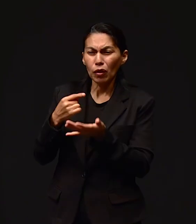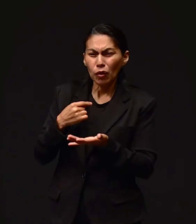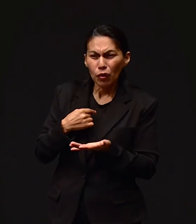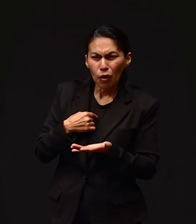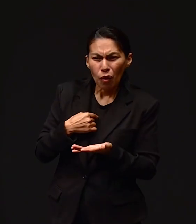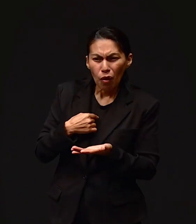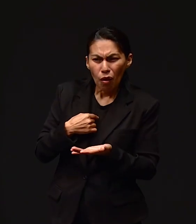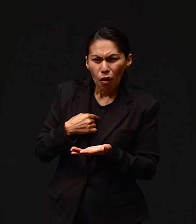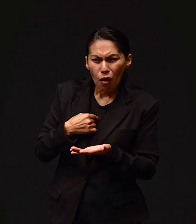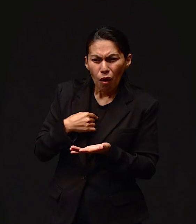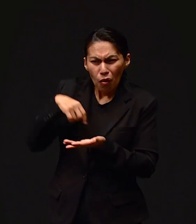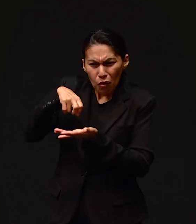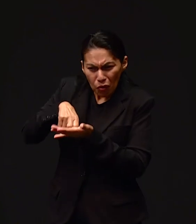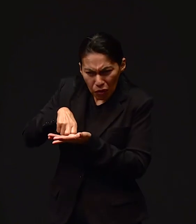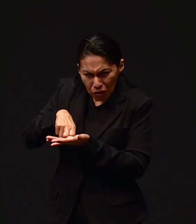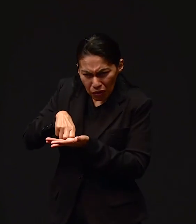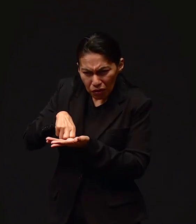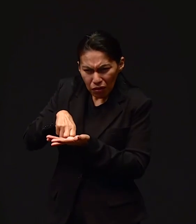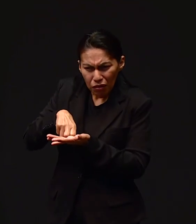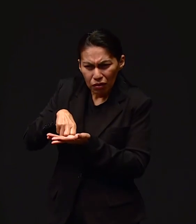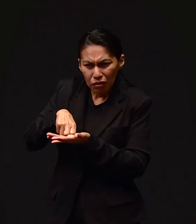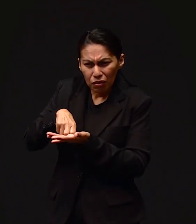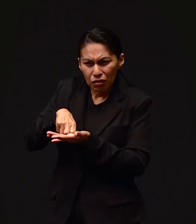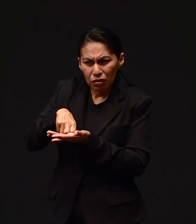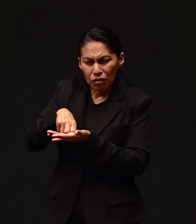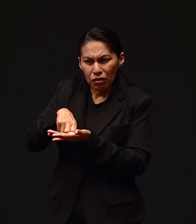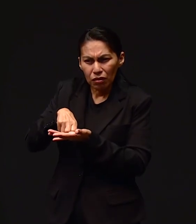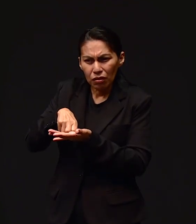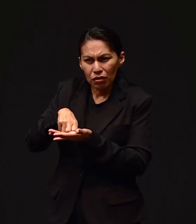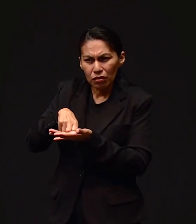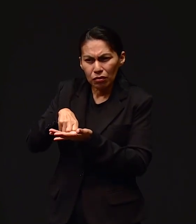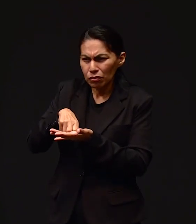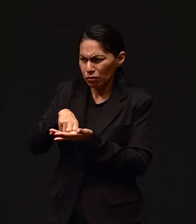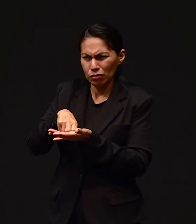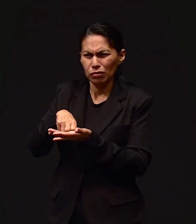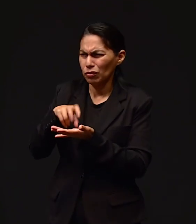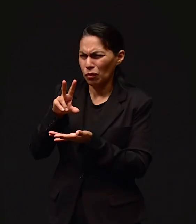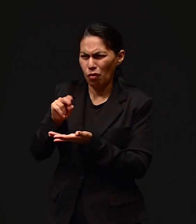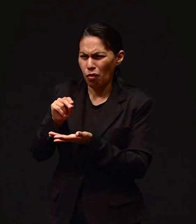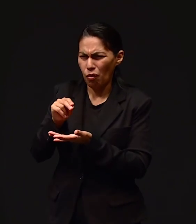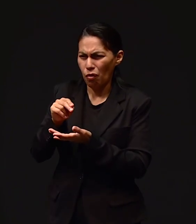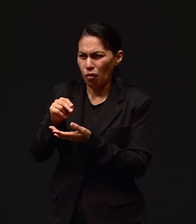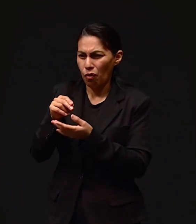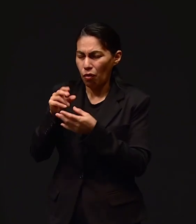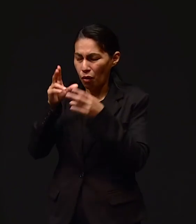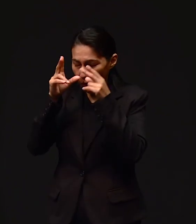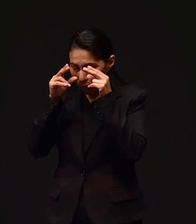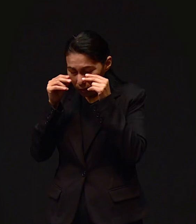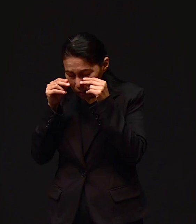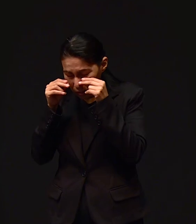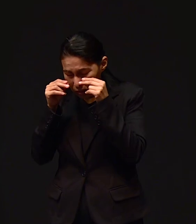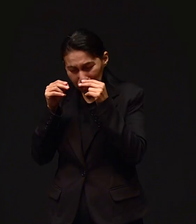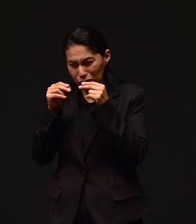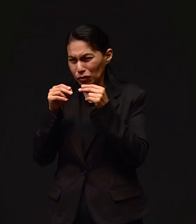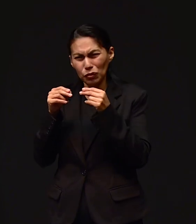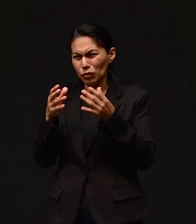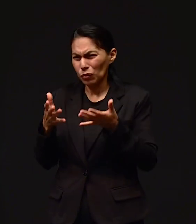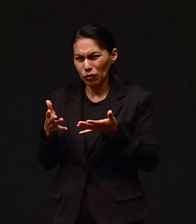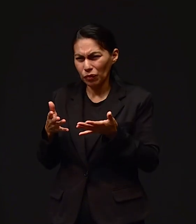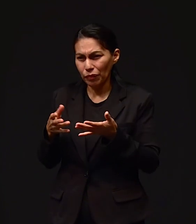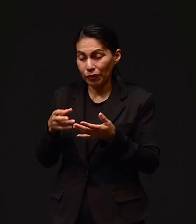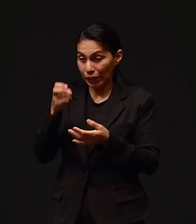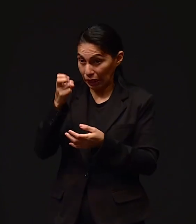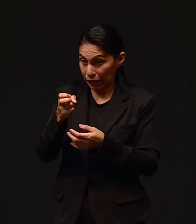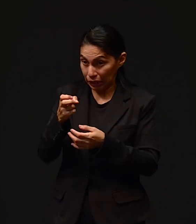no necesariamente tengo que estar de rodillas, ni necesariamente tengo que cerrar mis ojos. Así es.